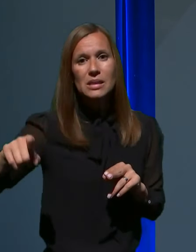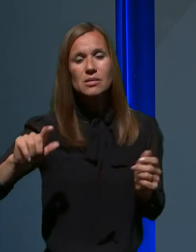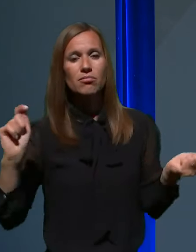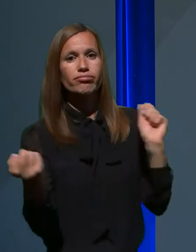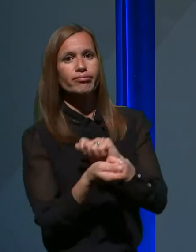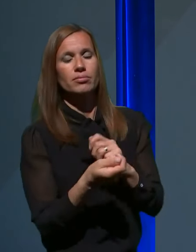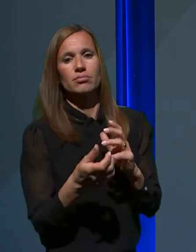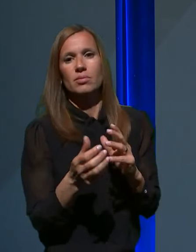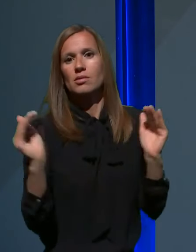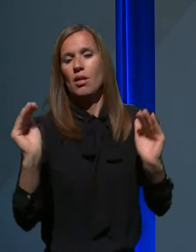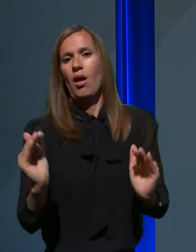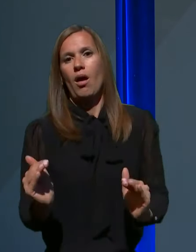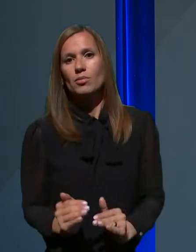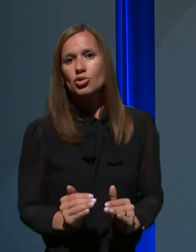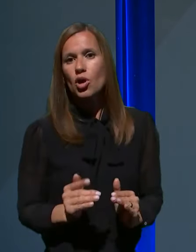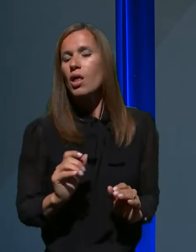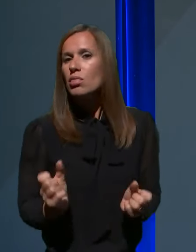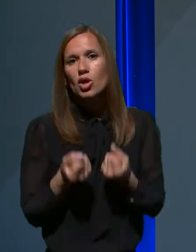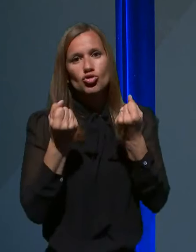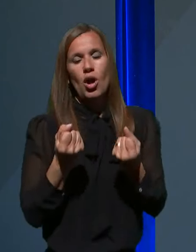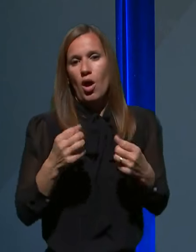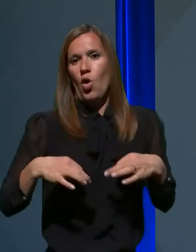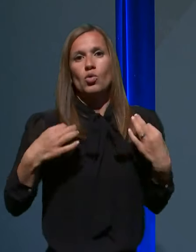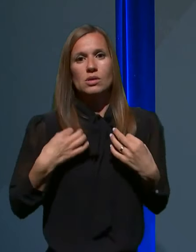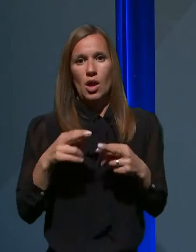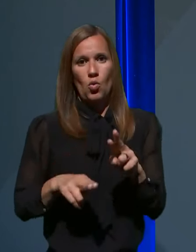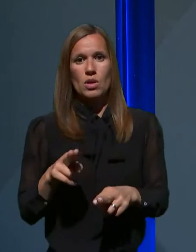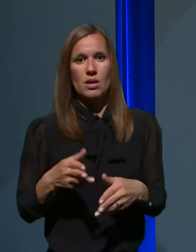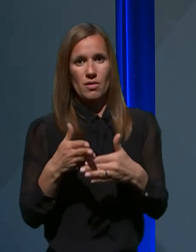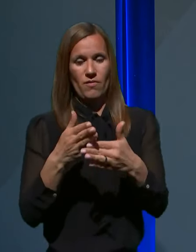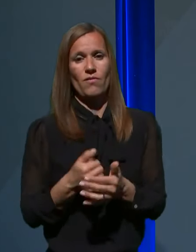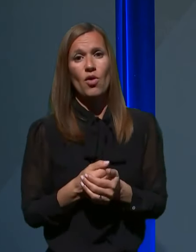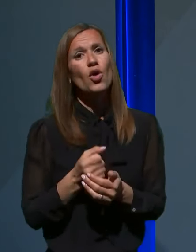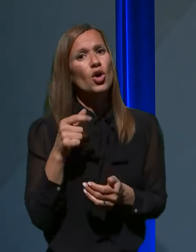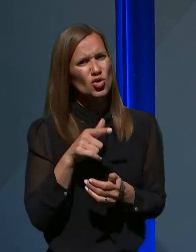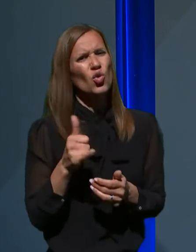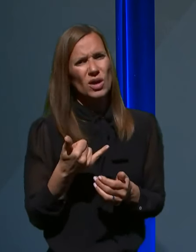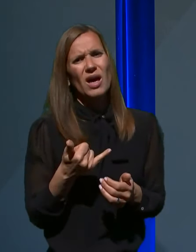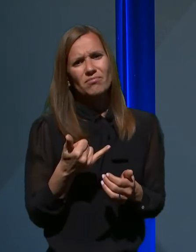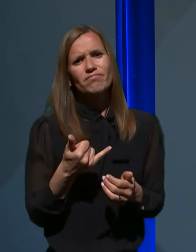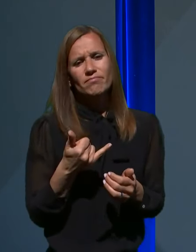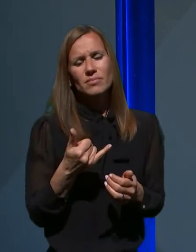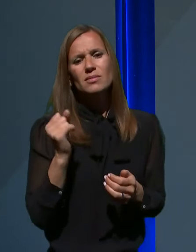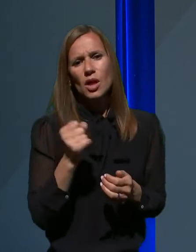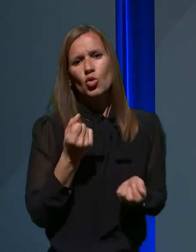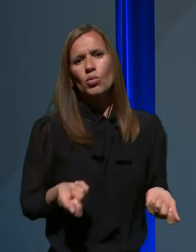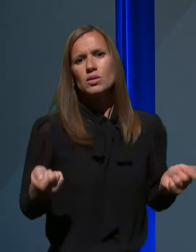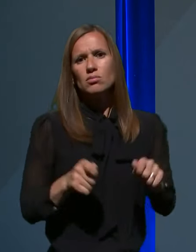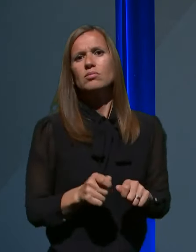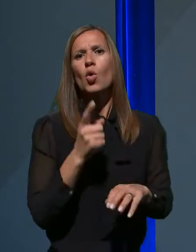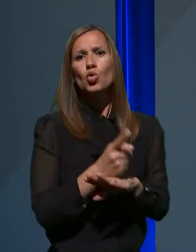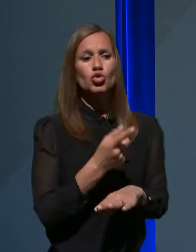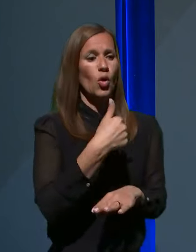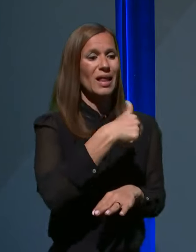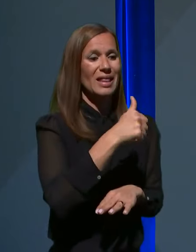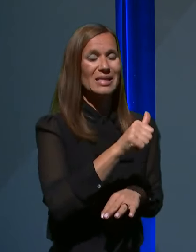in tudi teže ozdravljiva. In to je bil namen in tudi odločitev, da od 11.4.